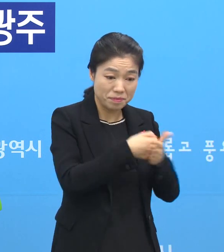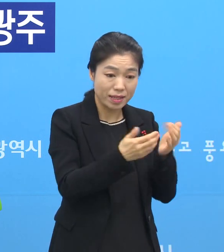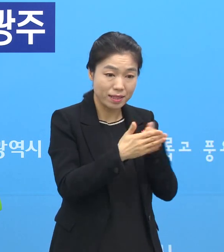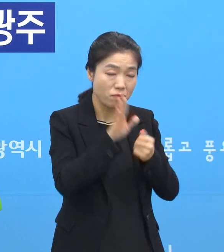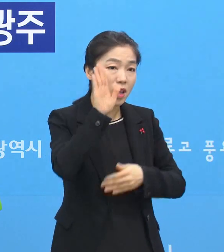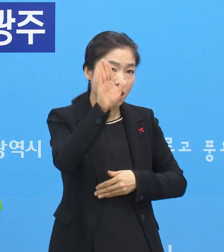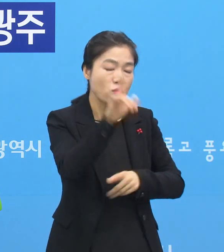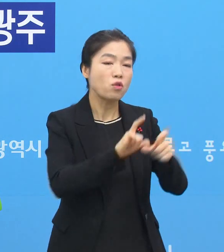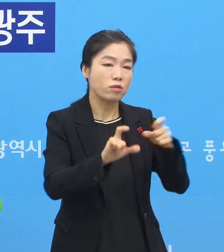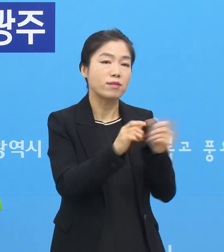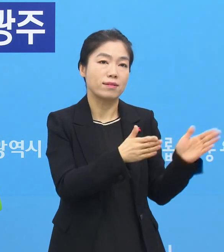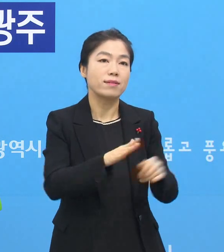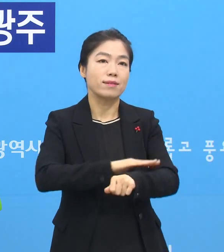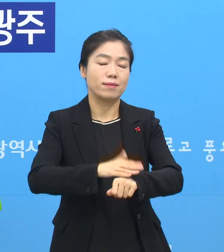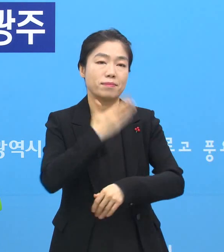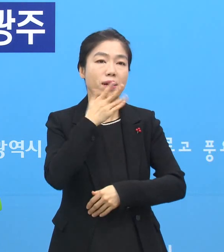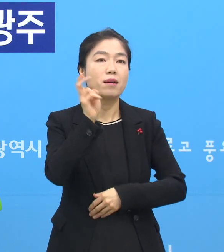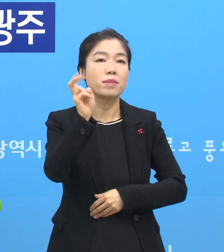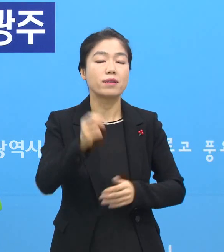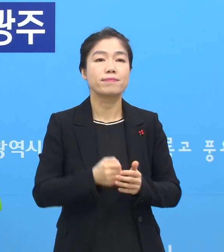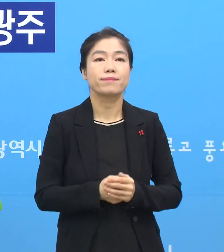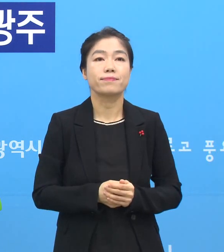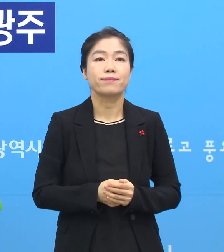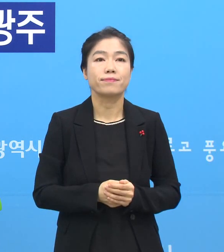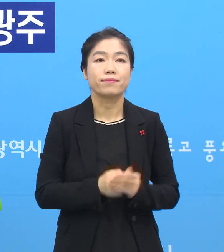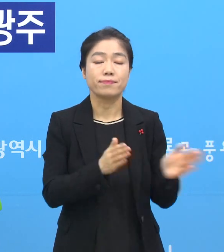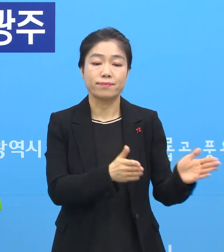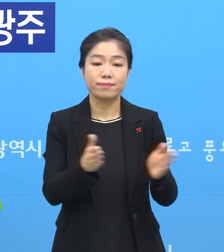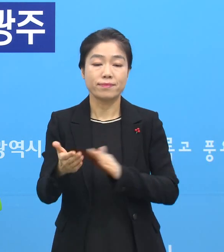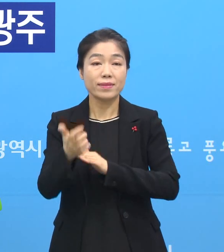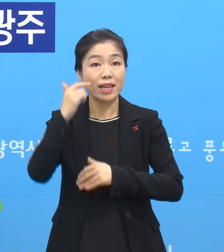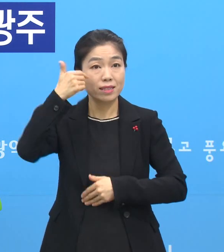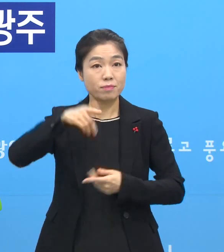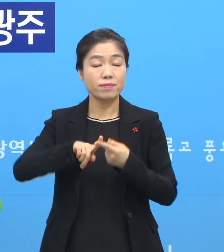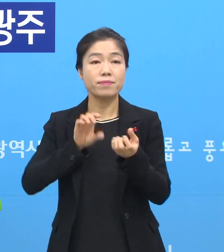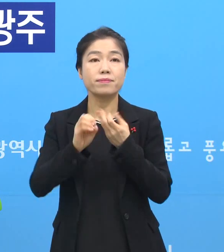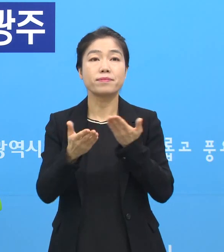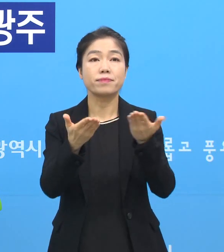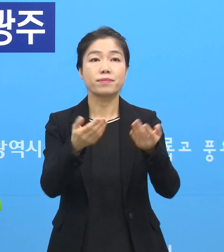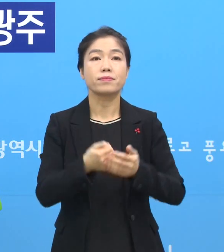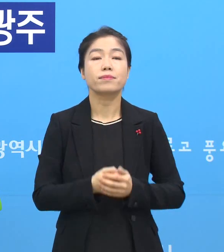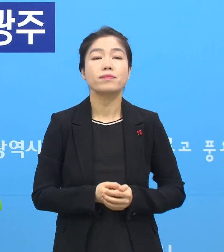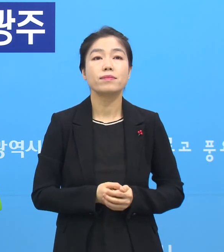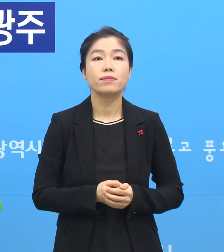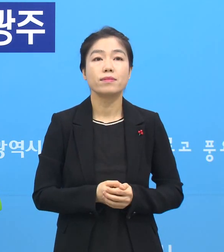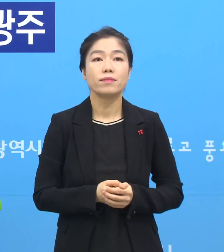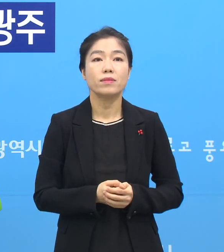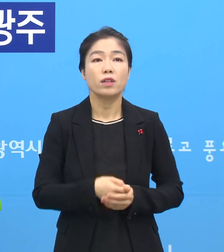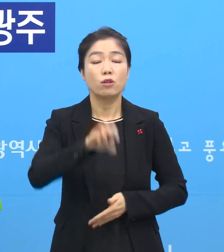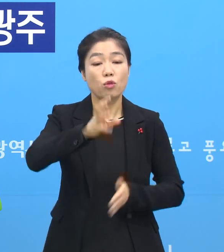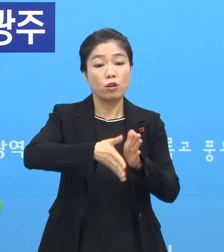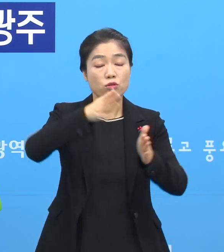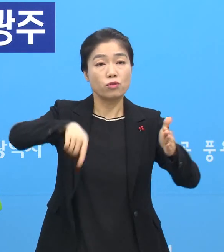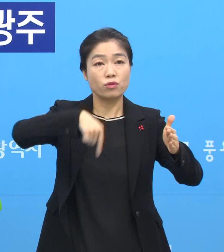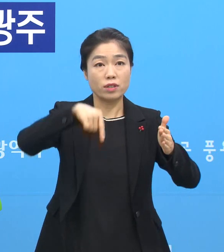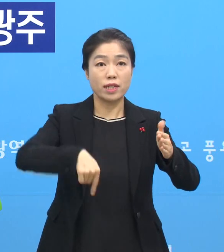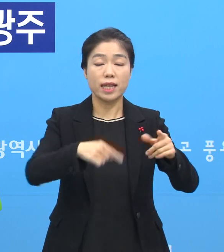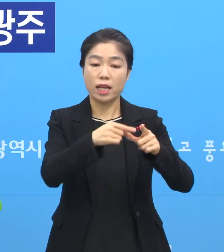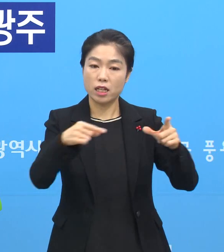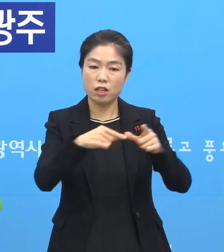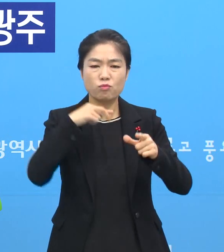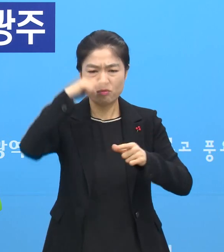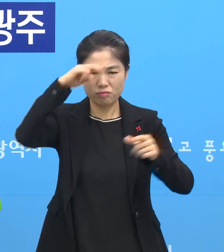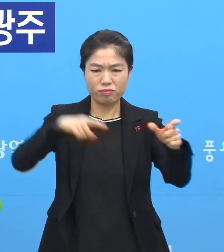대처가 더 용이할 것 같습니다. 다음 사전 질의입니다. 최근에 광주 시내의 일부